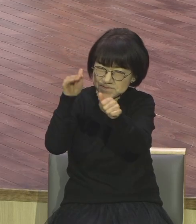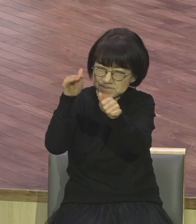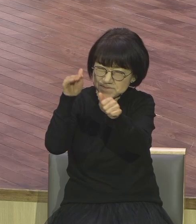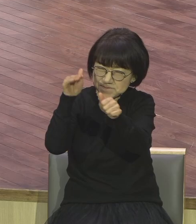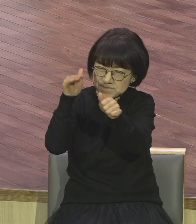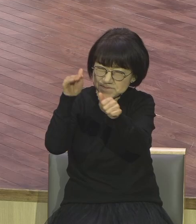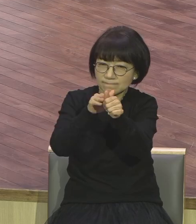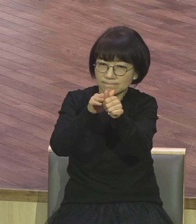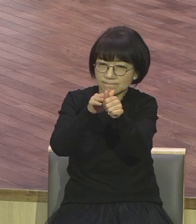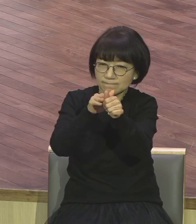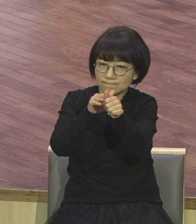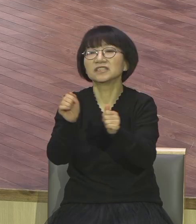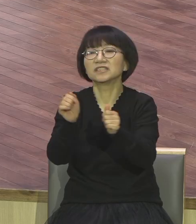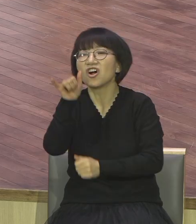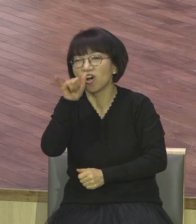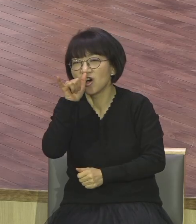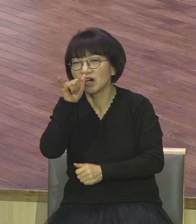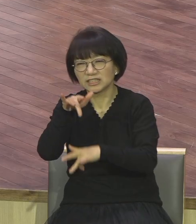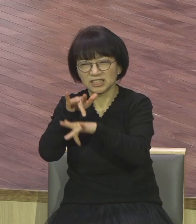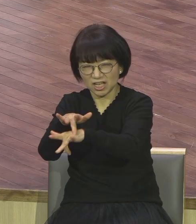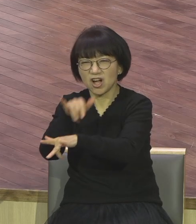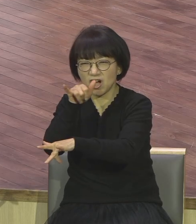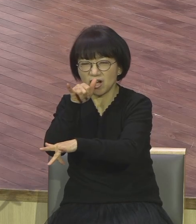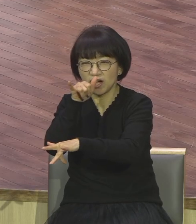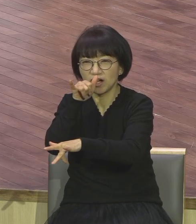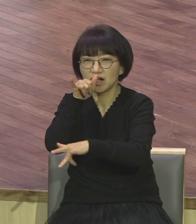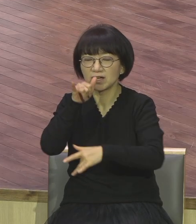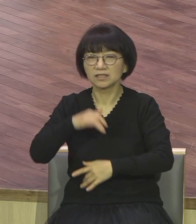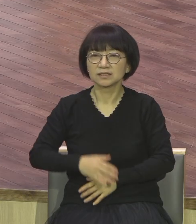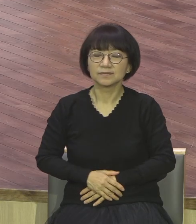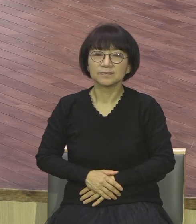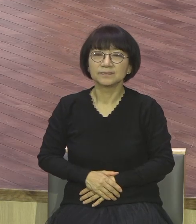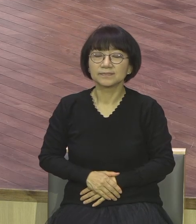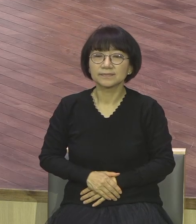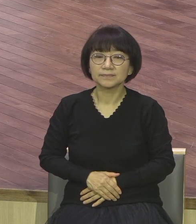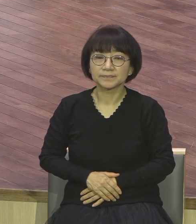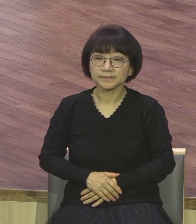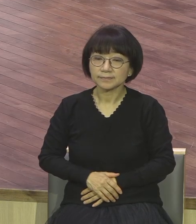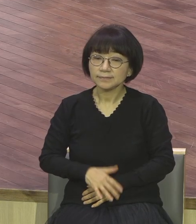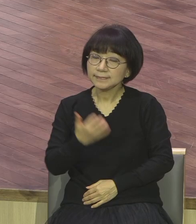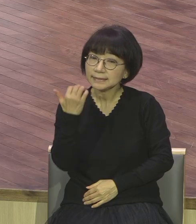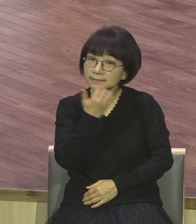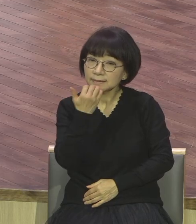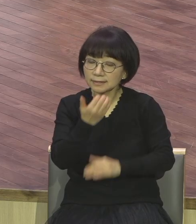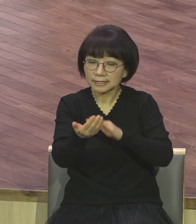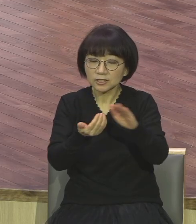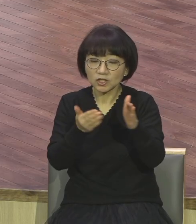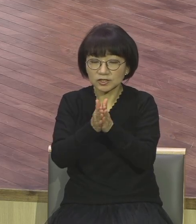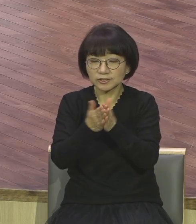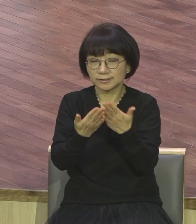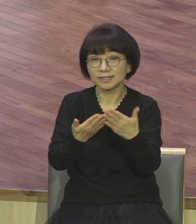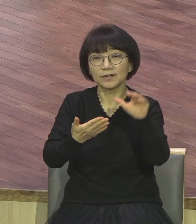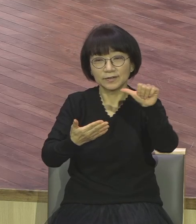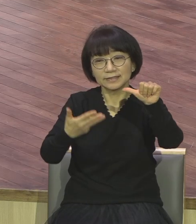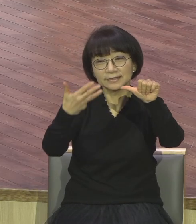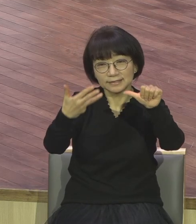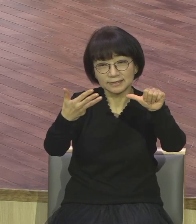있다라는 거예요 허감 세력이 베드로가 베드로서 5장 8절에 이렇게 말합니다 마귀는